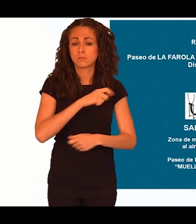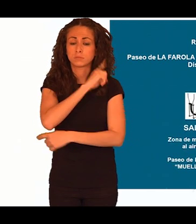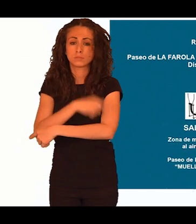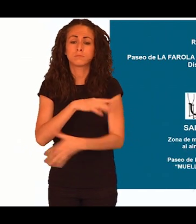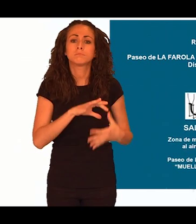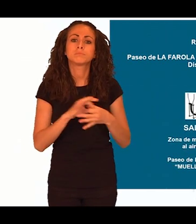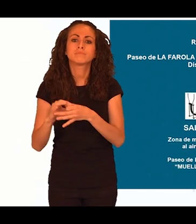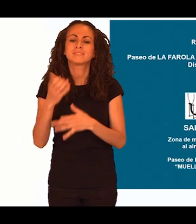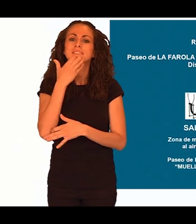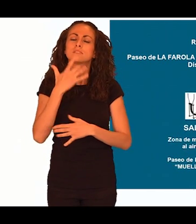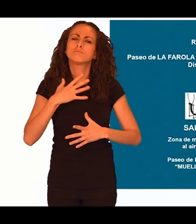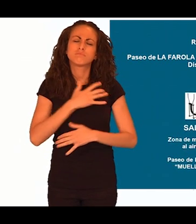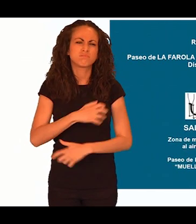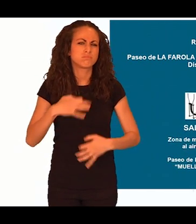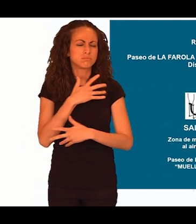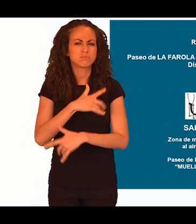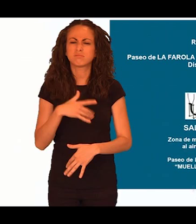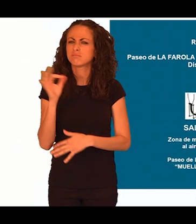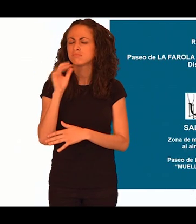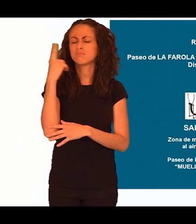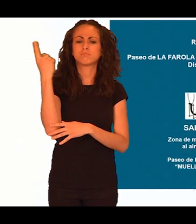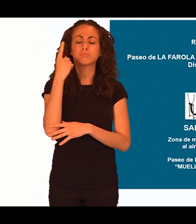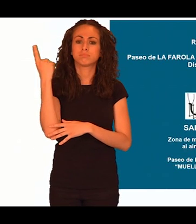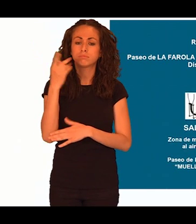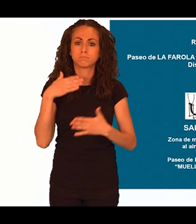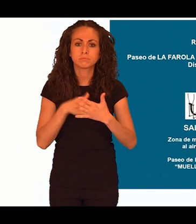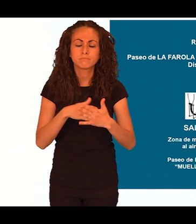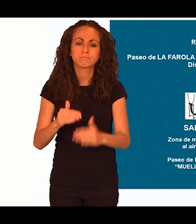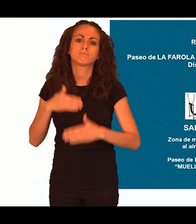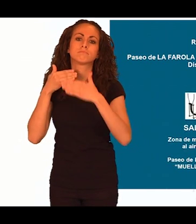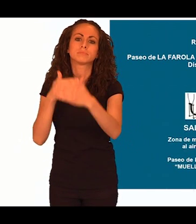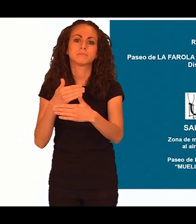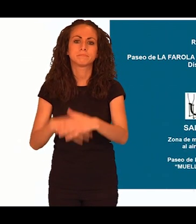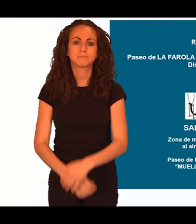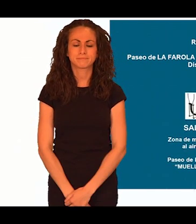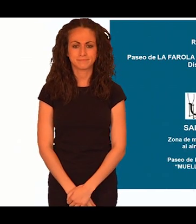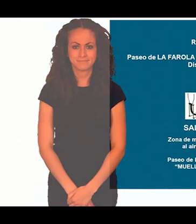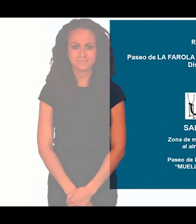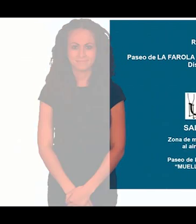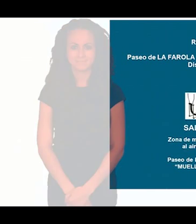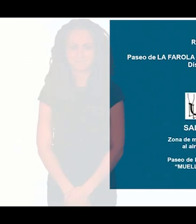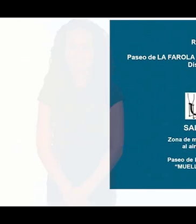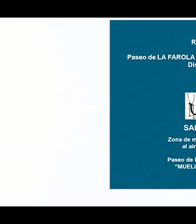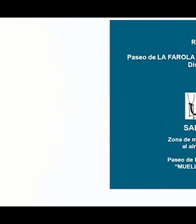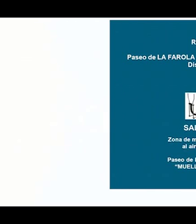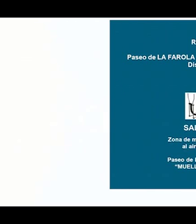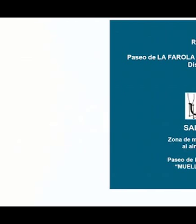Su estado de salud debe ser adecuado para realizar ejercicios Si en algún momento no se encuentra bien deje de hacerlo y realice el otro día